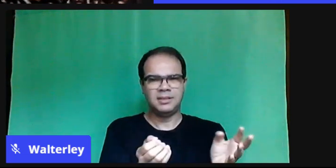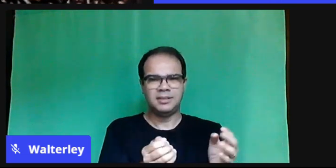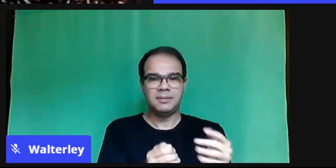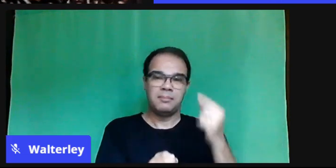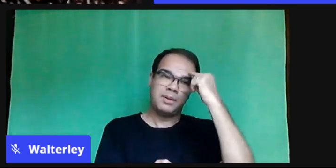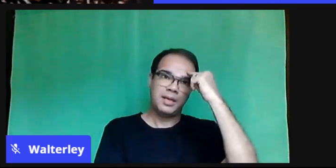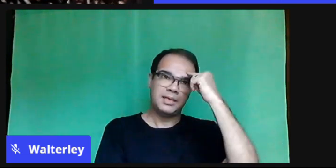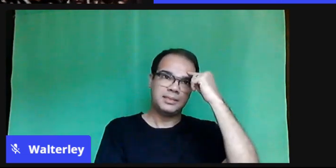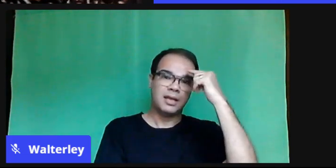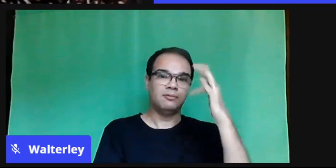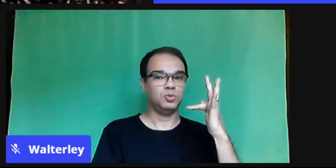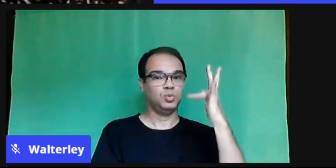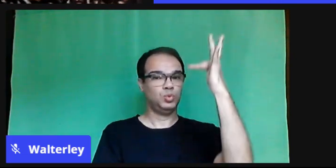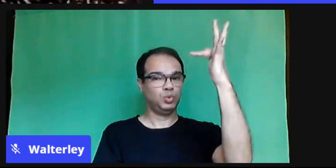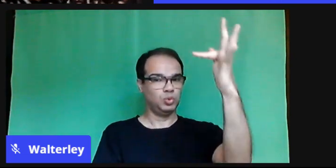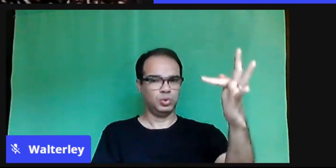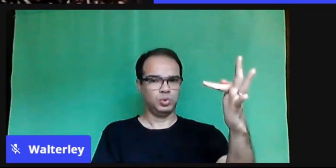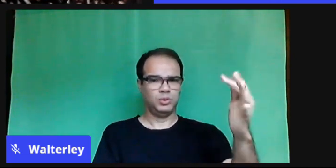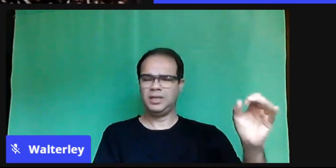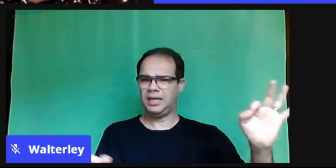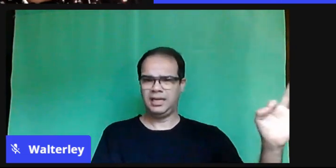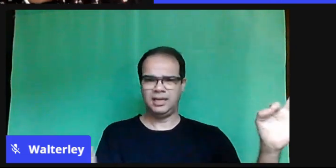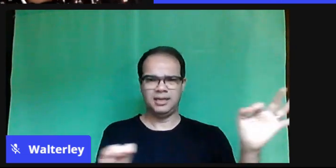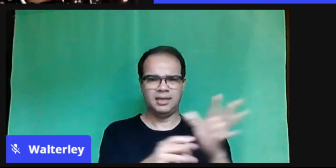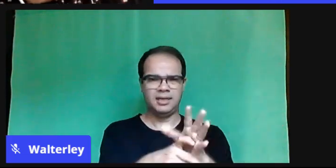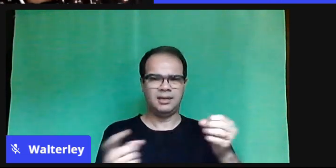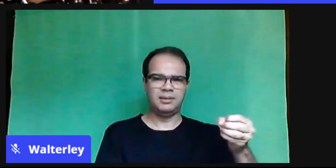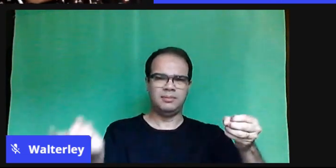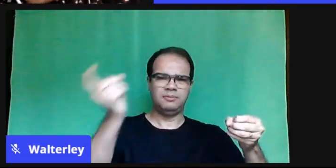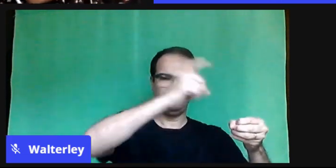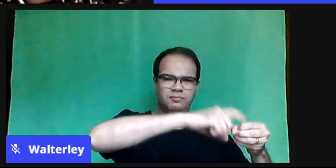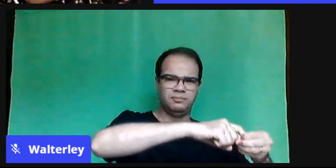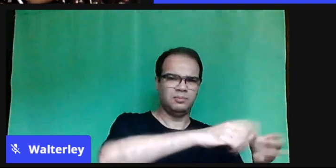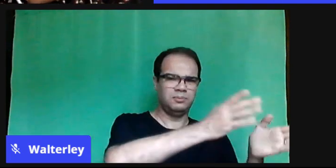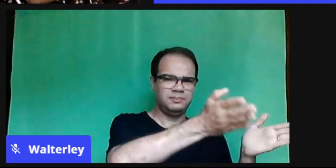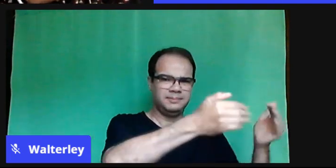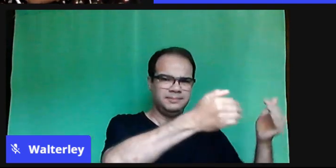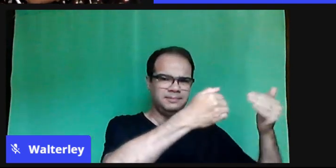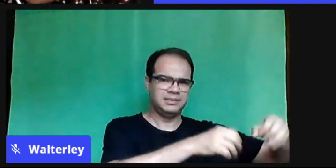isso, temos que criar rotas, né? Criar outras formas de fazer.